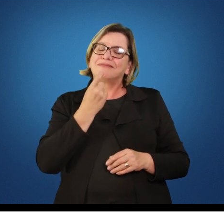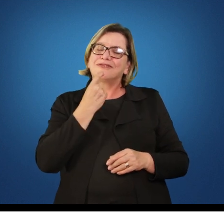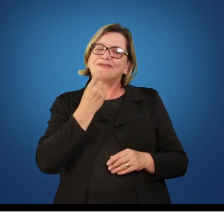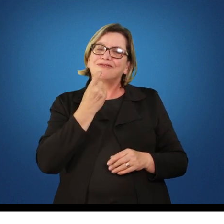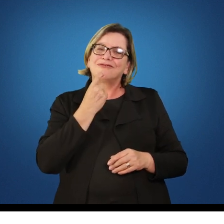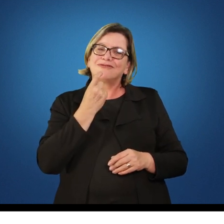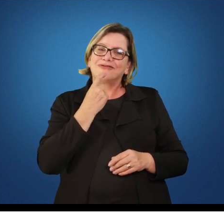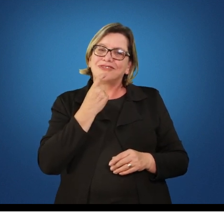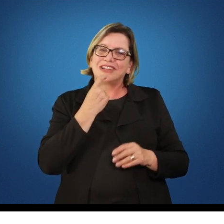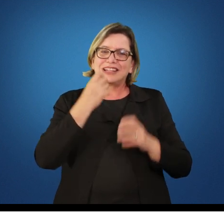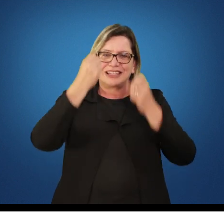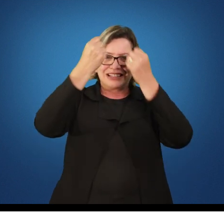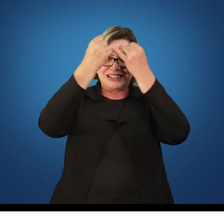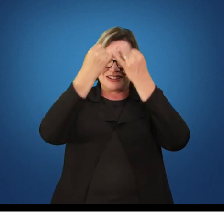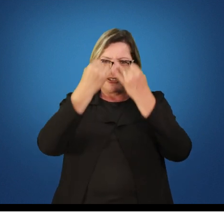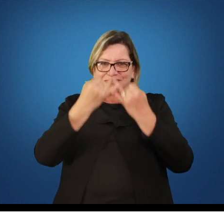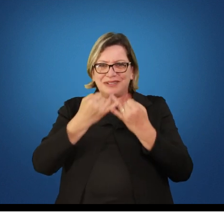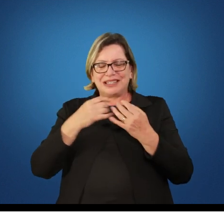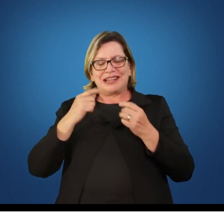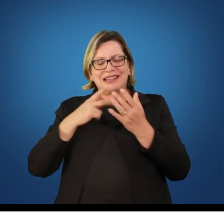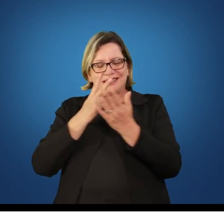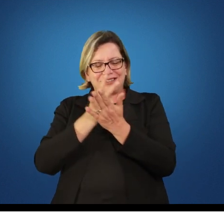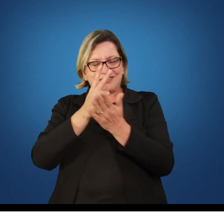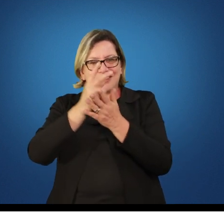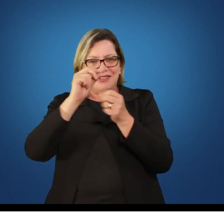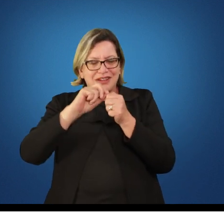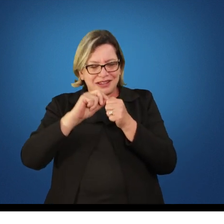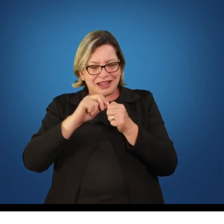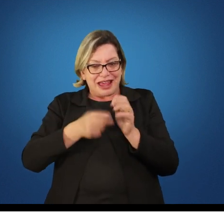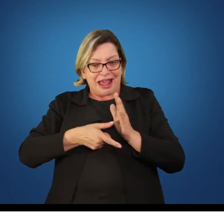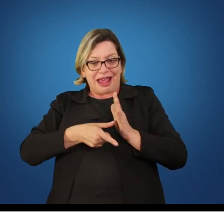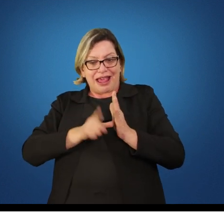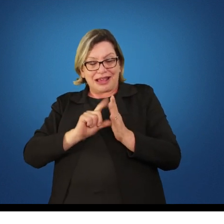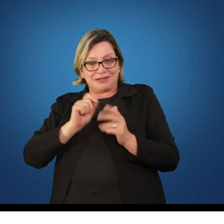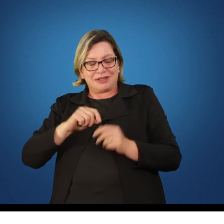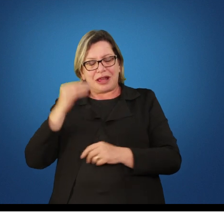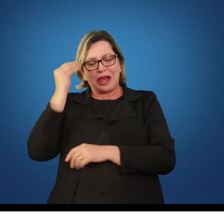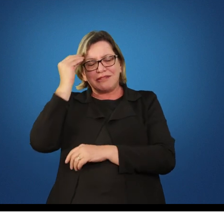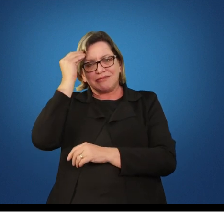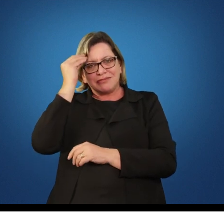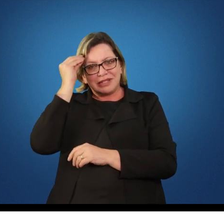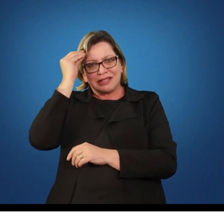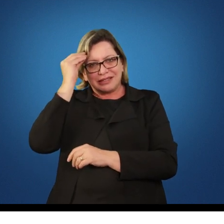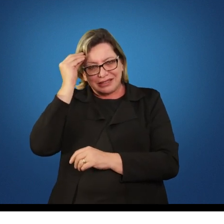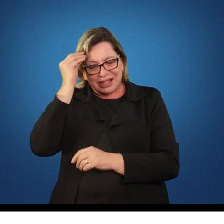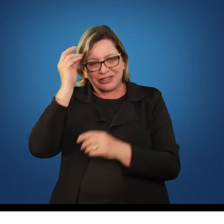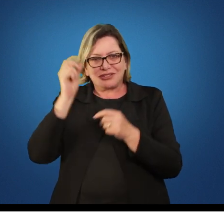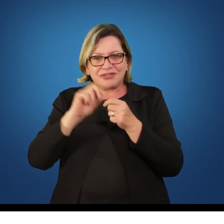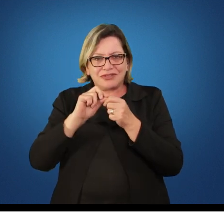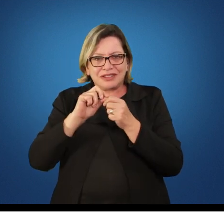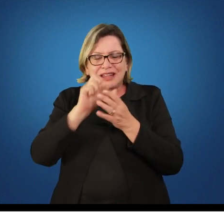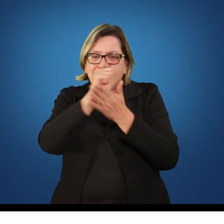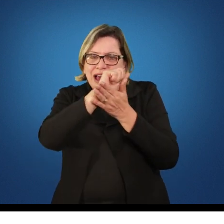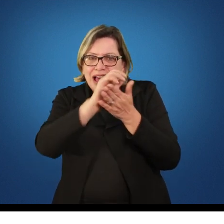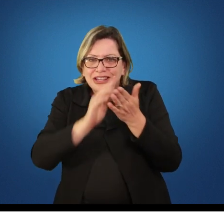que para toda ação tem que haver uma reflexão então nós vamos fazer atividade fazer com que o aluno reflita